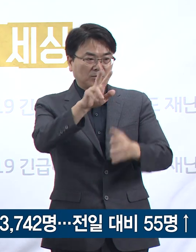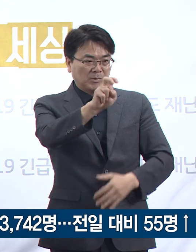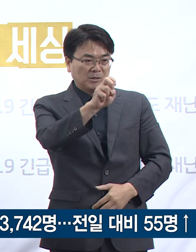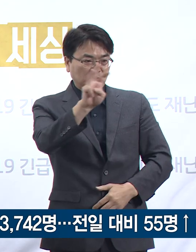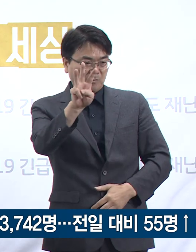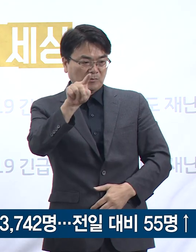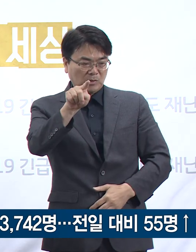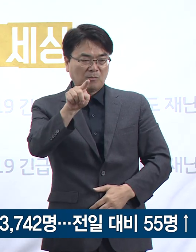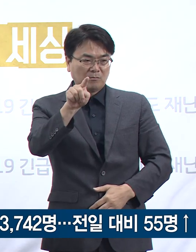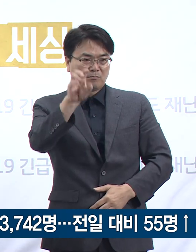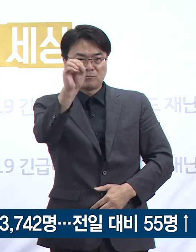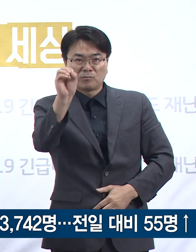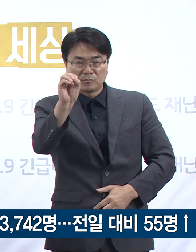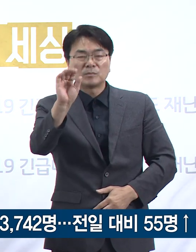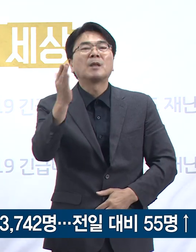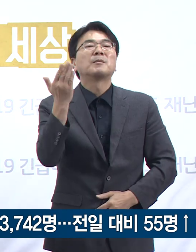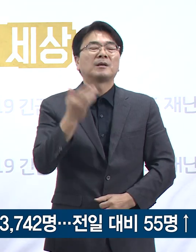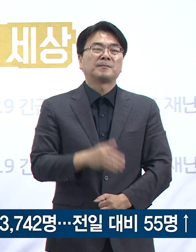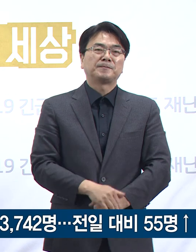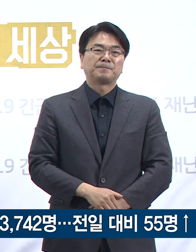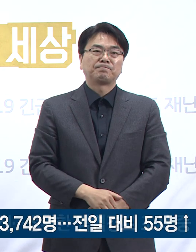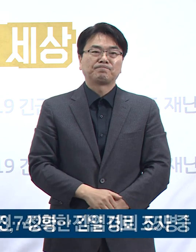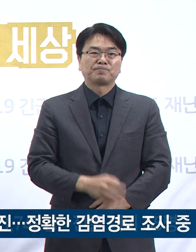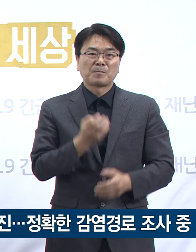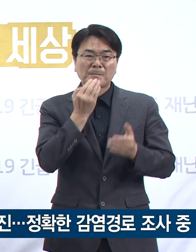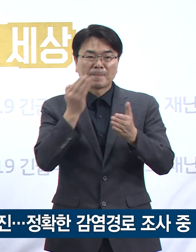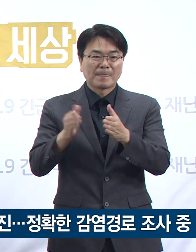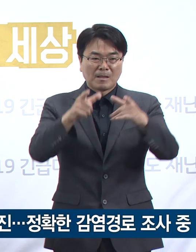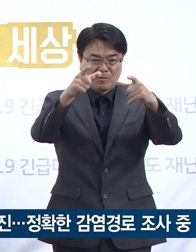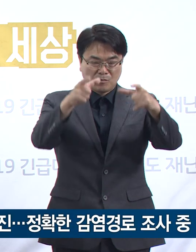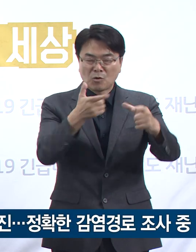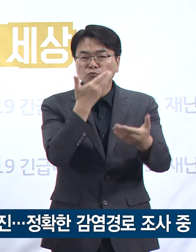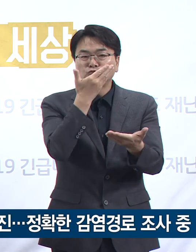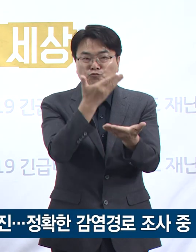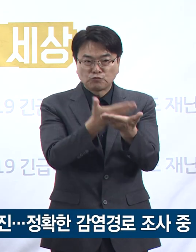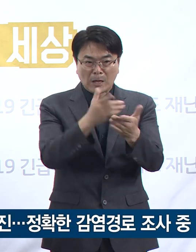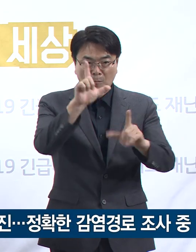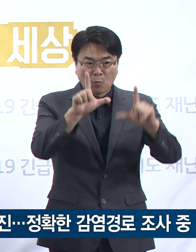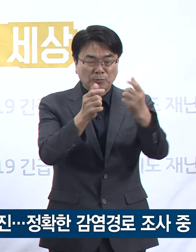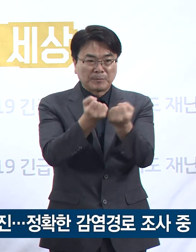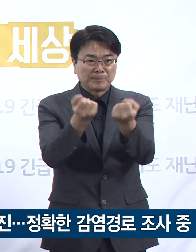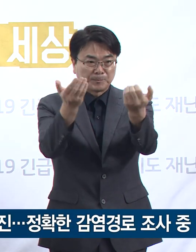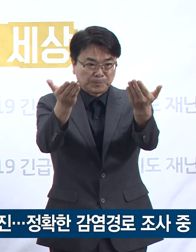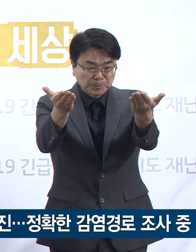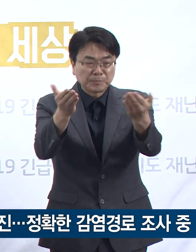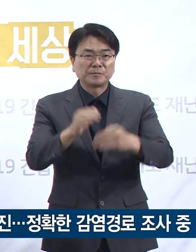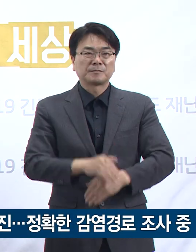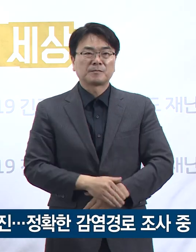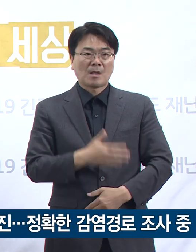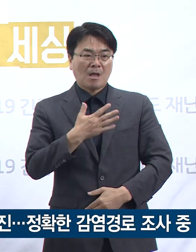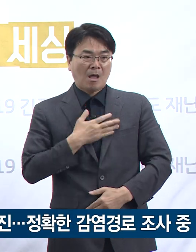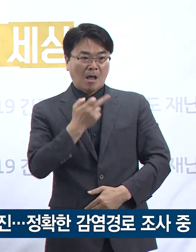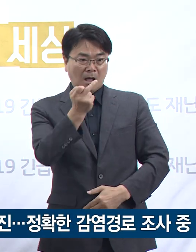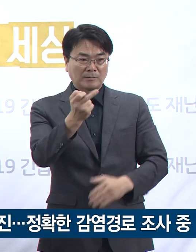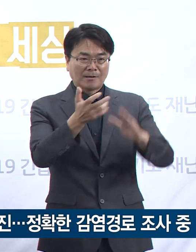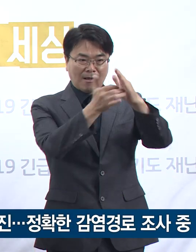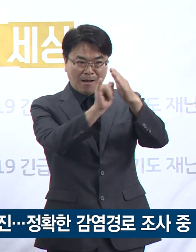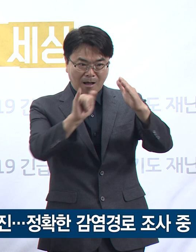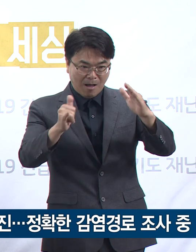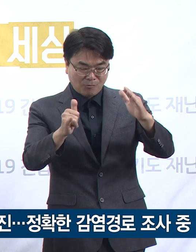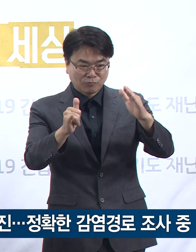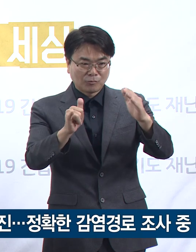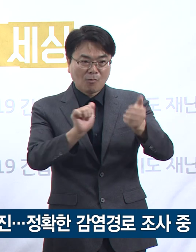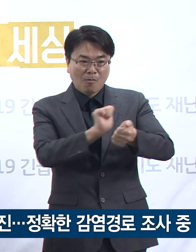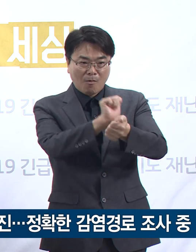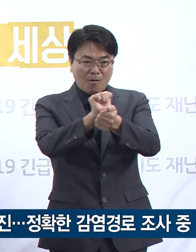차지합니다. 도내 주요 확진 상황에 대해 말씀드리겠습니다. 먼저 안산시 가족 지인 관련 확진